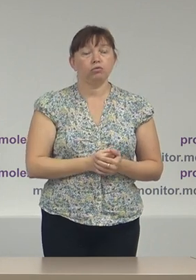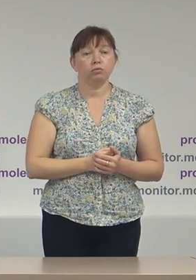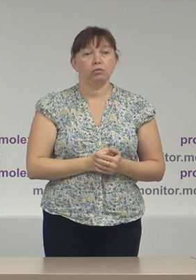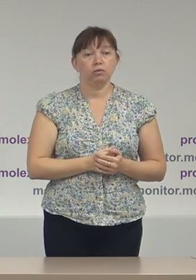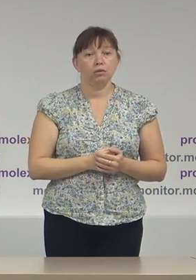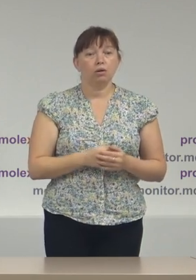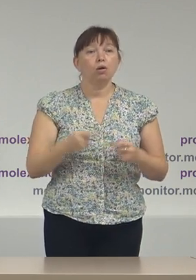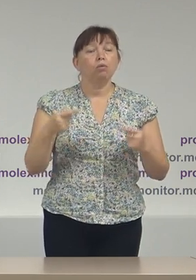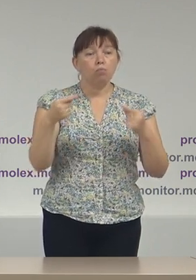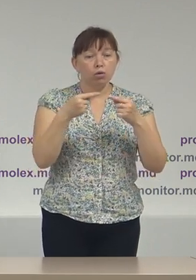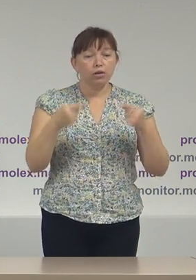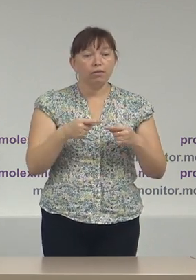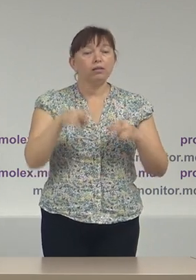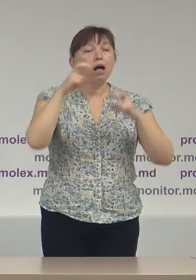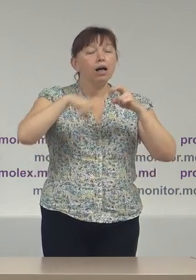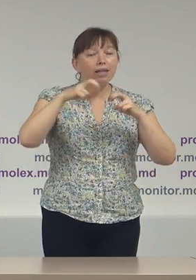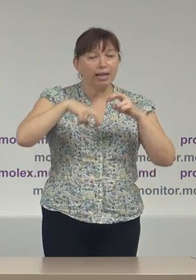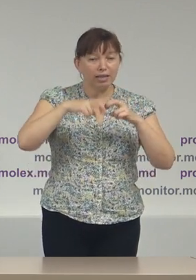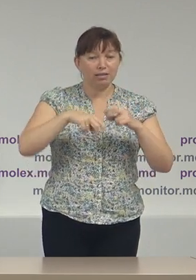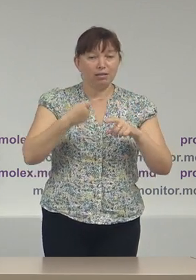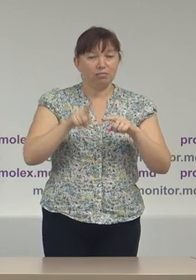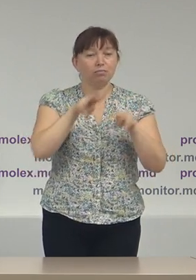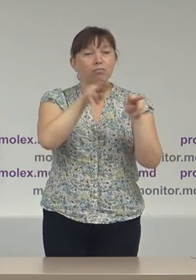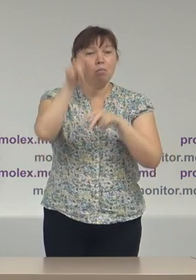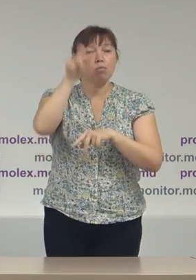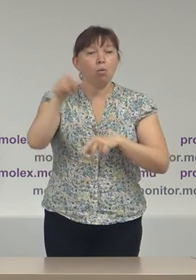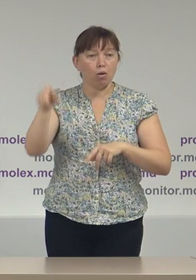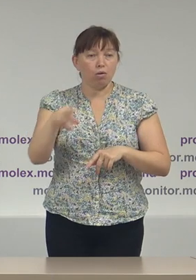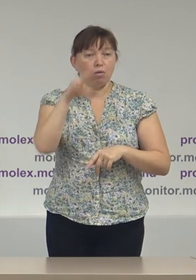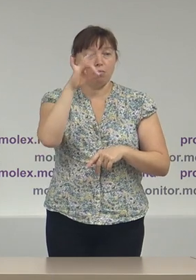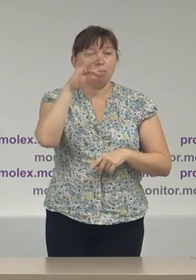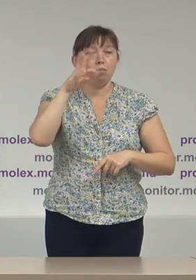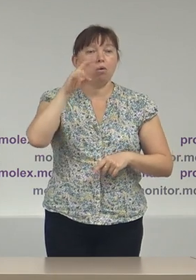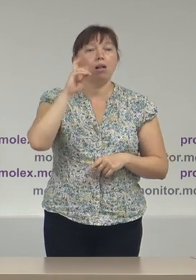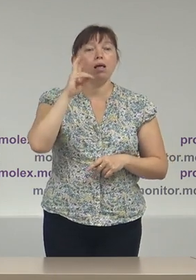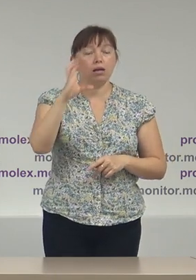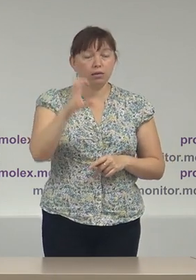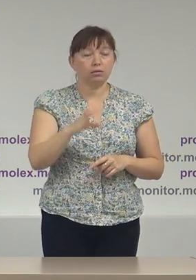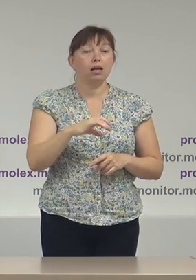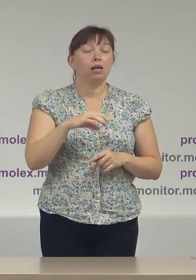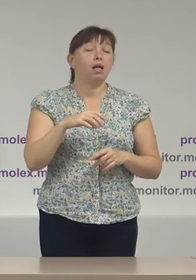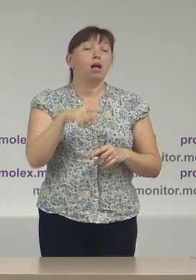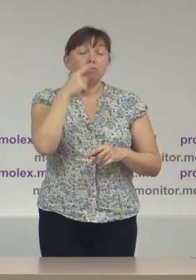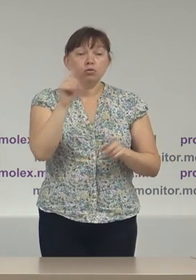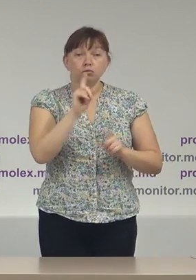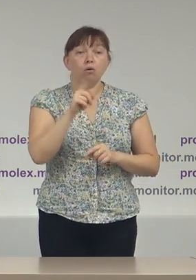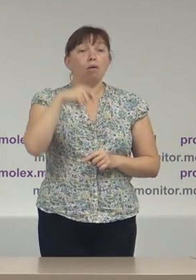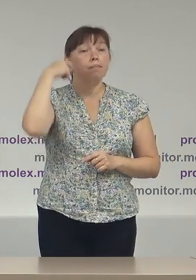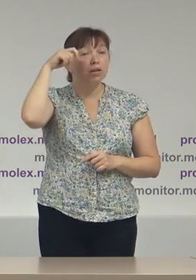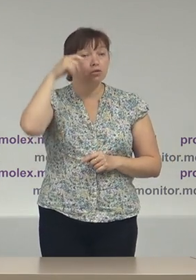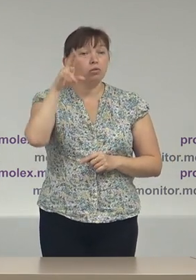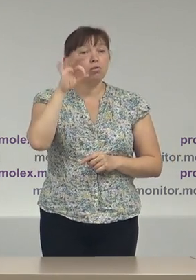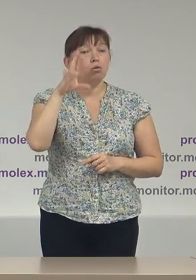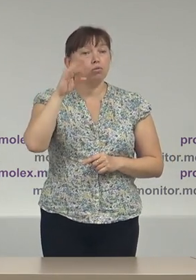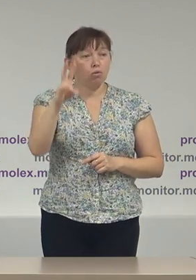potrivit analizii efectuate de observatorii Promolex, de către președintele Duton, au fost